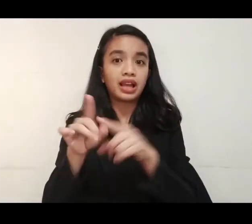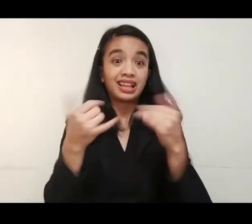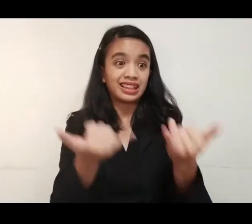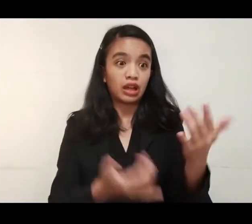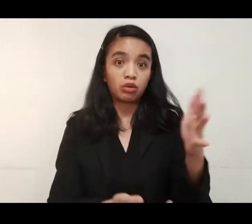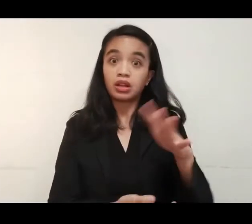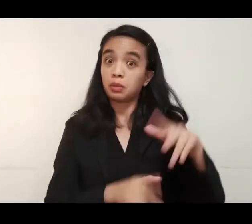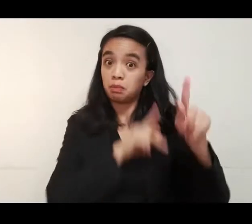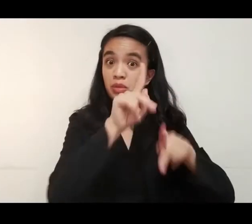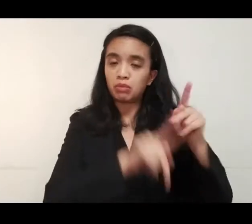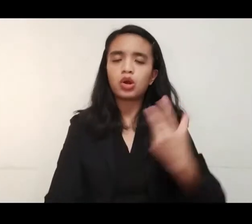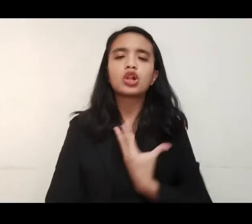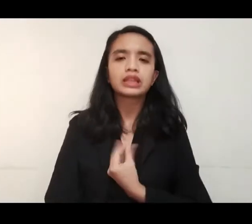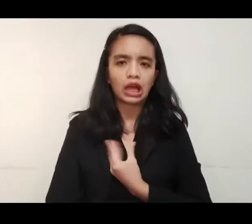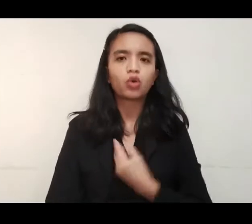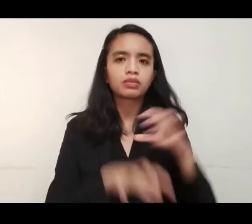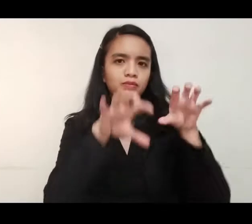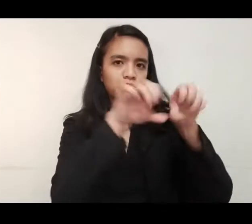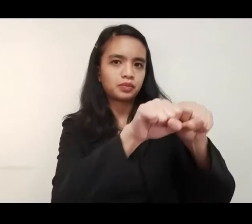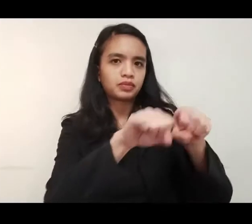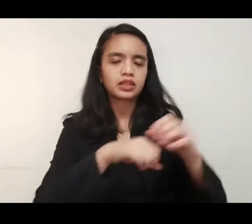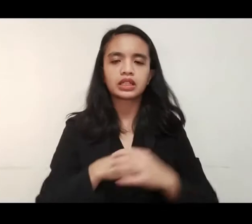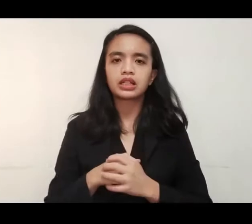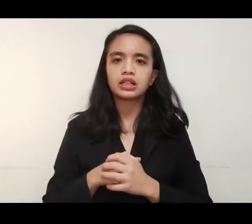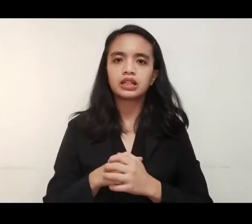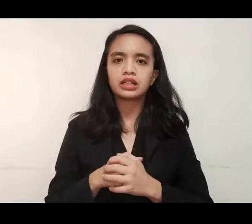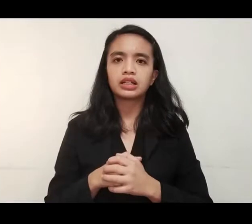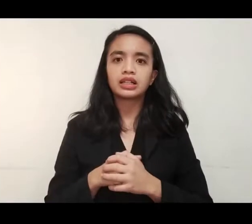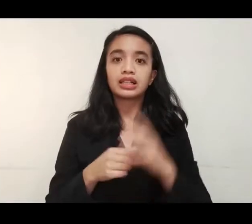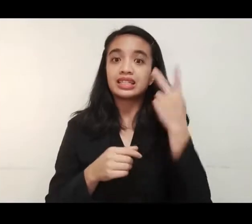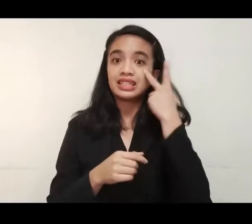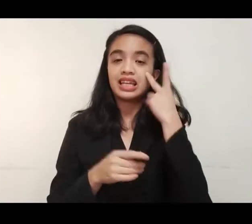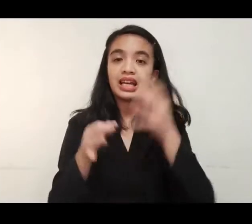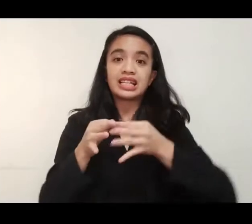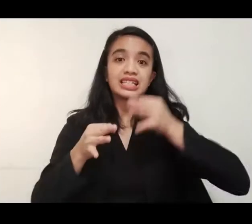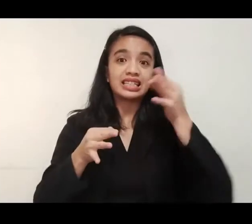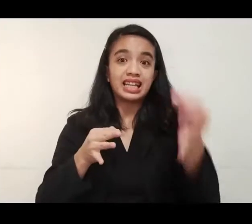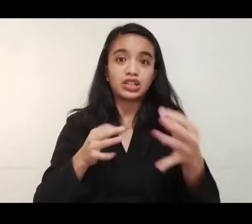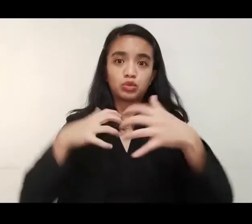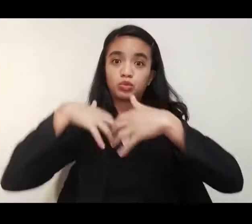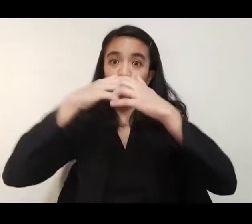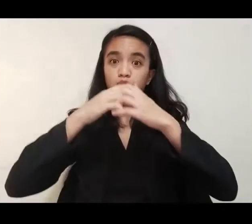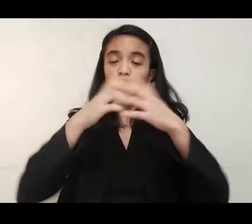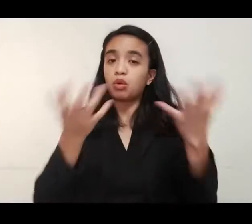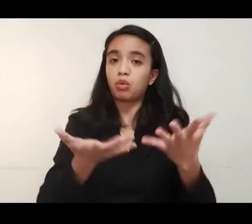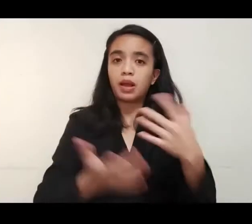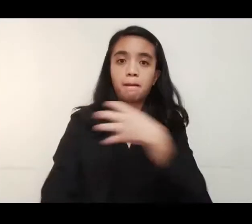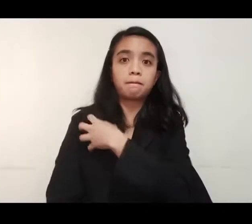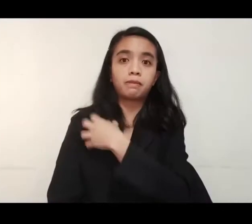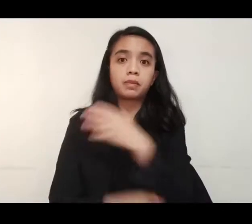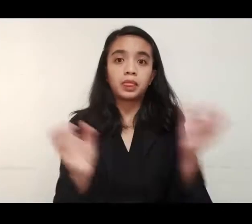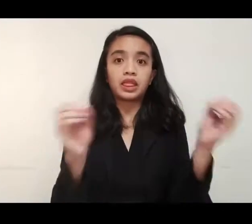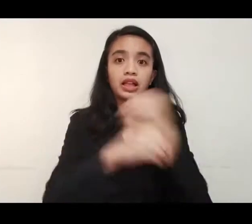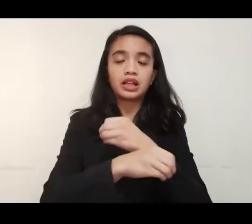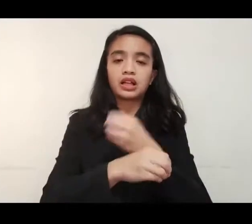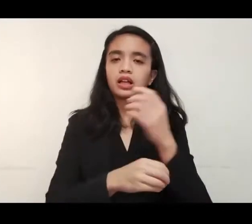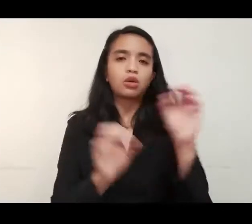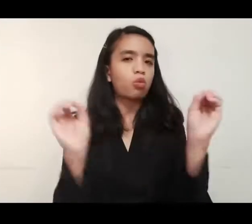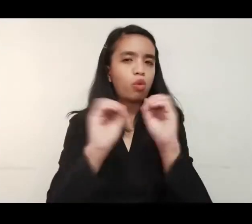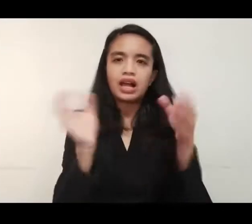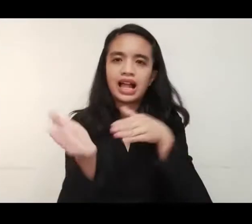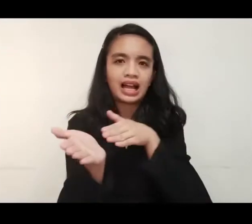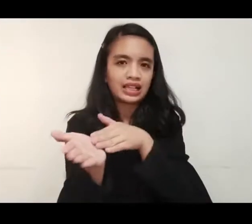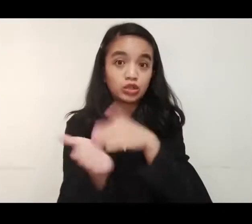natatakot na silang mahuli. Ito yung extension ng detention facility ng Mangaldan Police Station. Walang takas